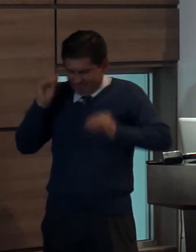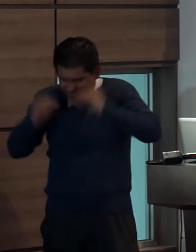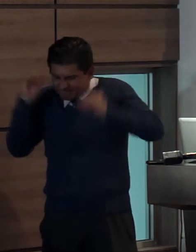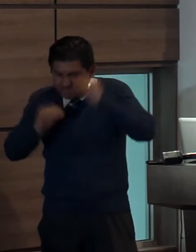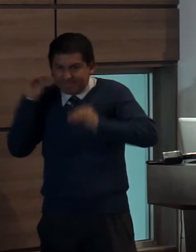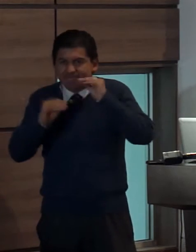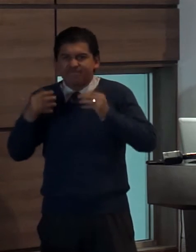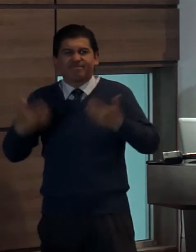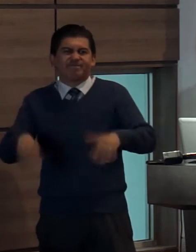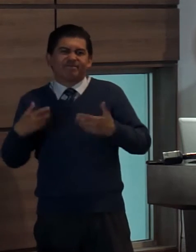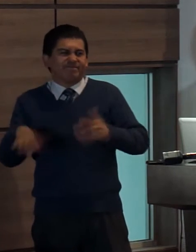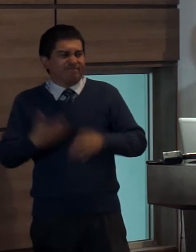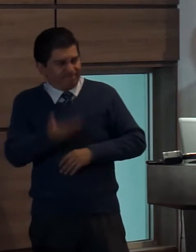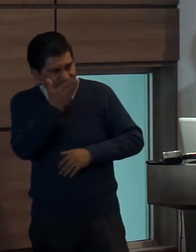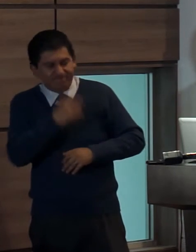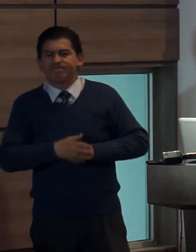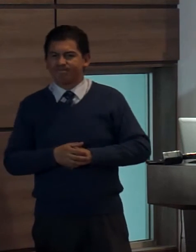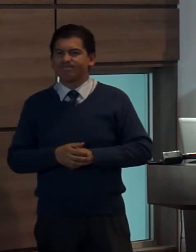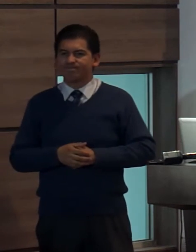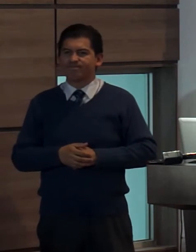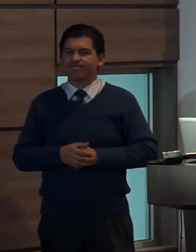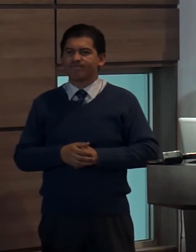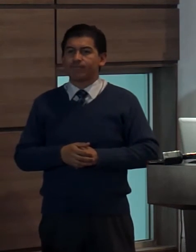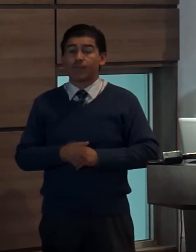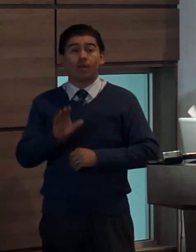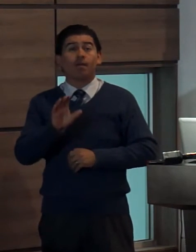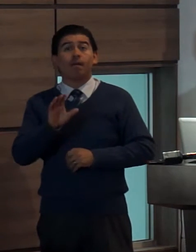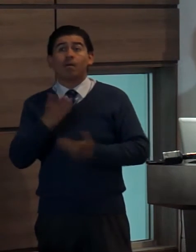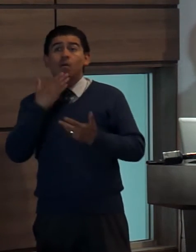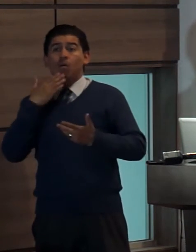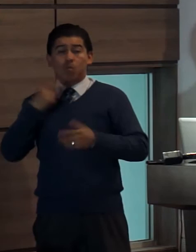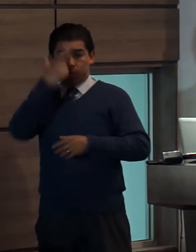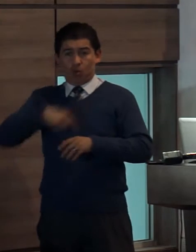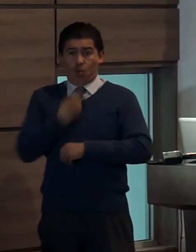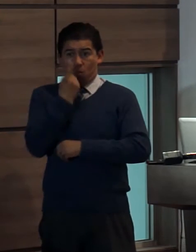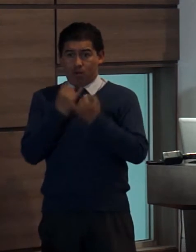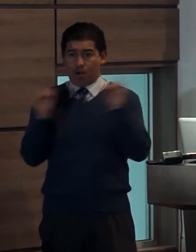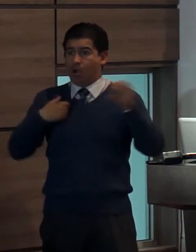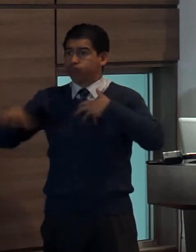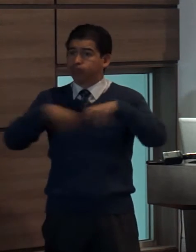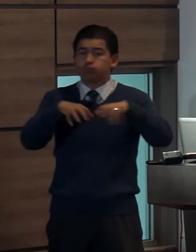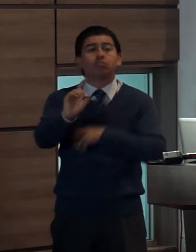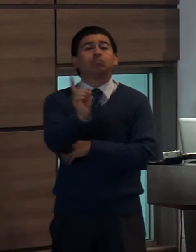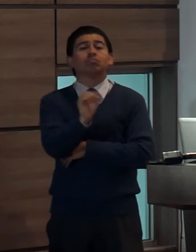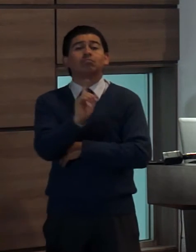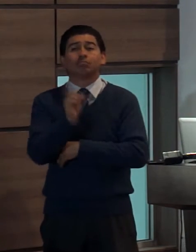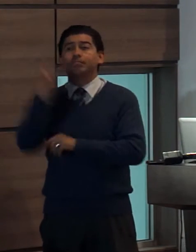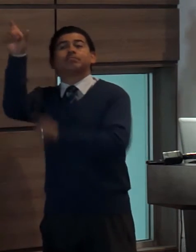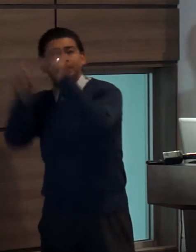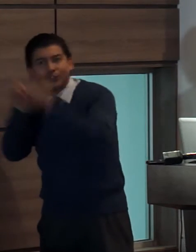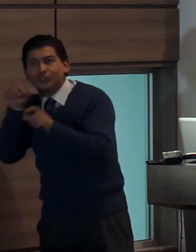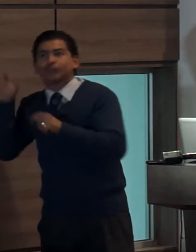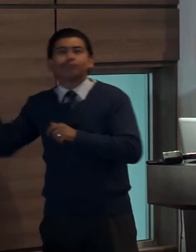dedicación en este tema un trabajo coordinado y técnico garantiza la calidad y la